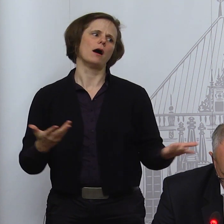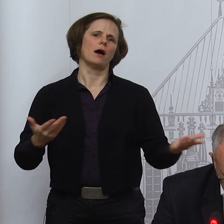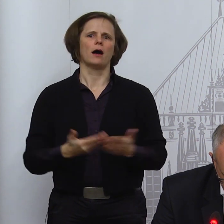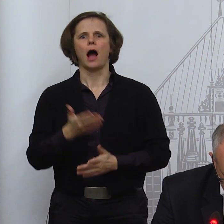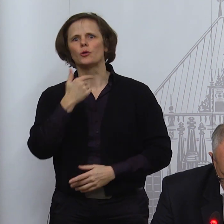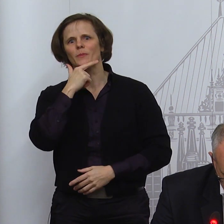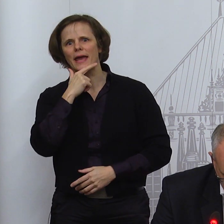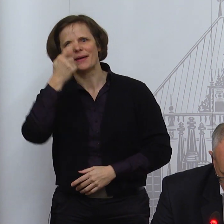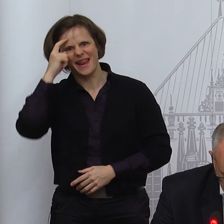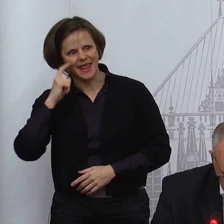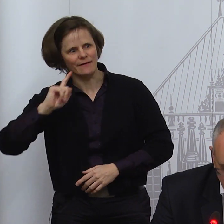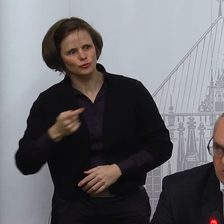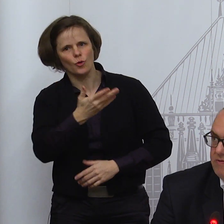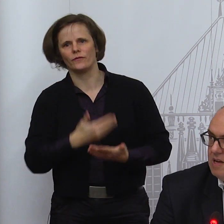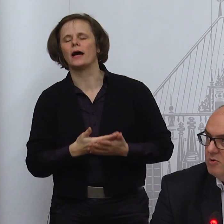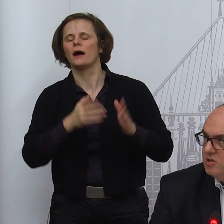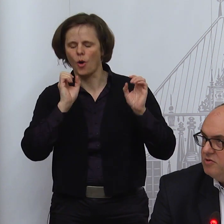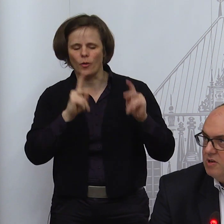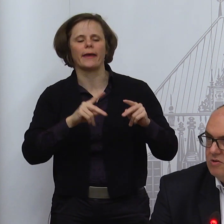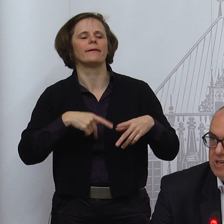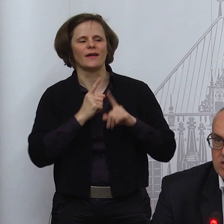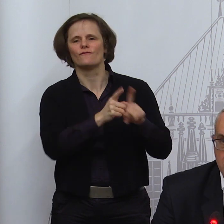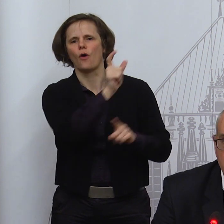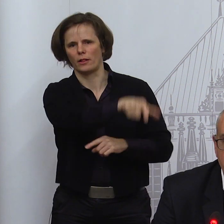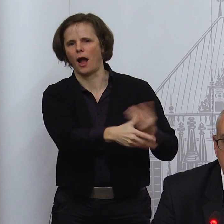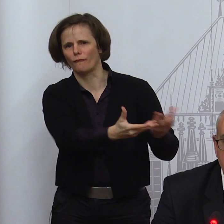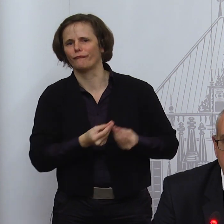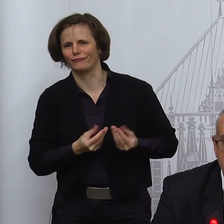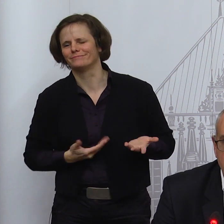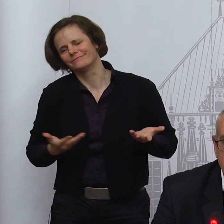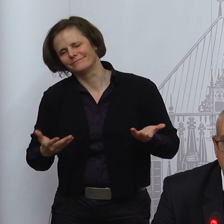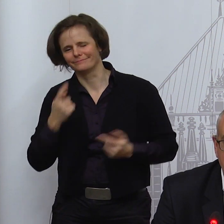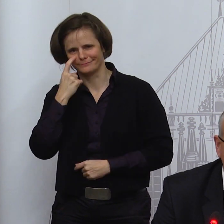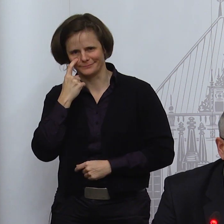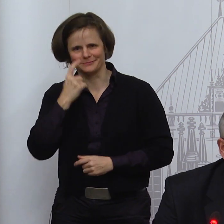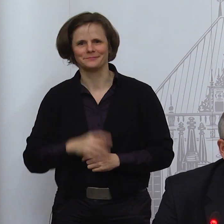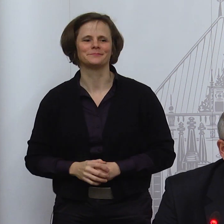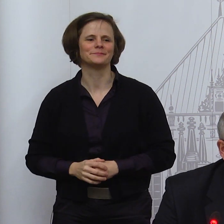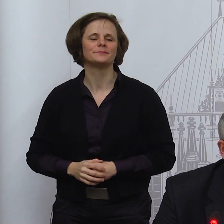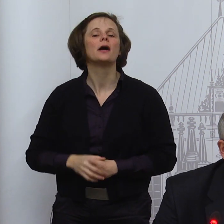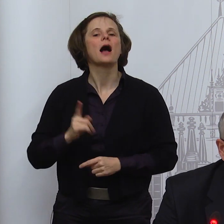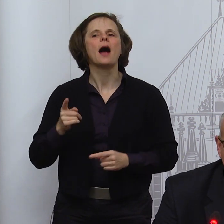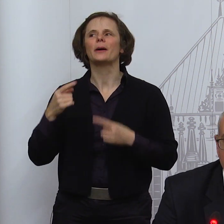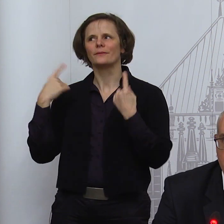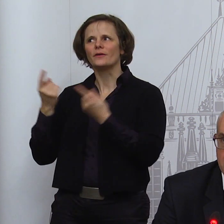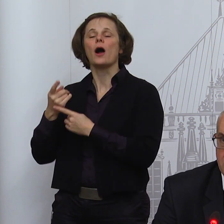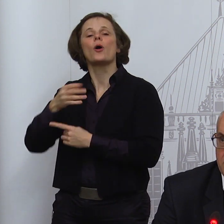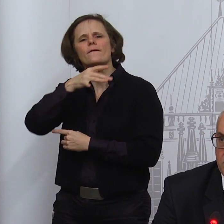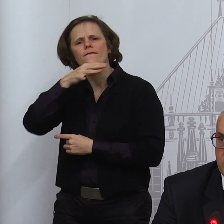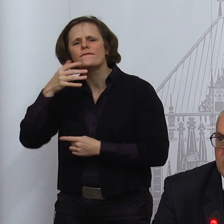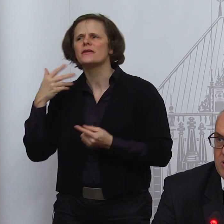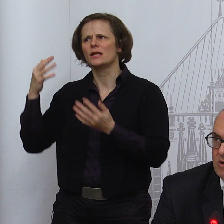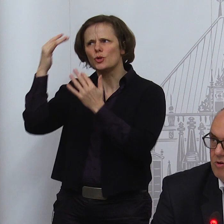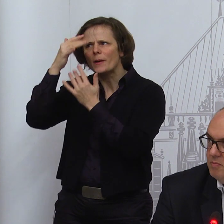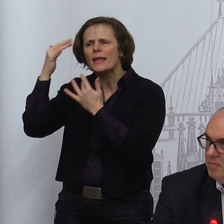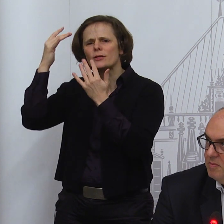aufnehmen. Gut, und wir haben uns natürlich auch sehr stark darüber Gedanken gemacht, wie wir die Sequenzierung vorantreiben